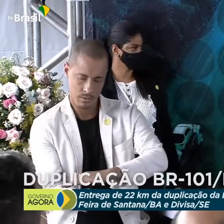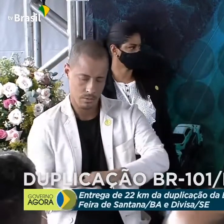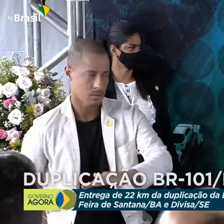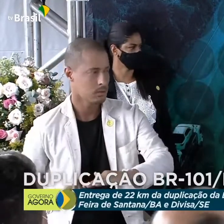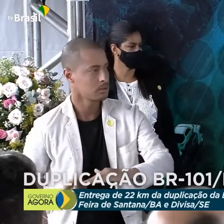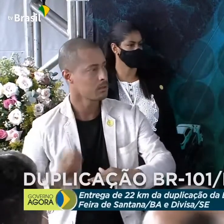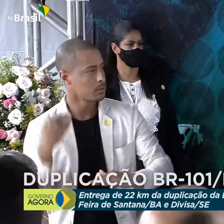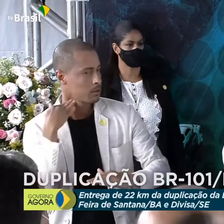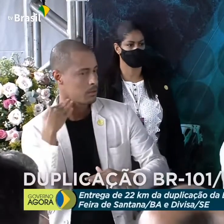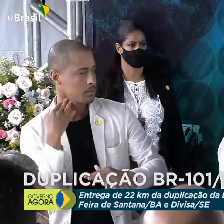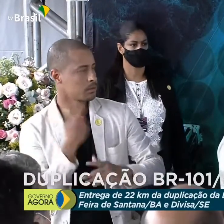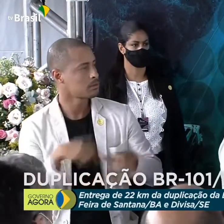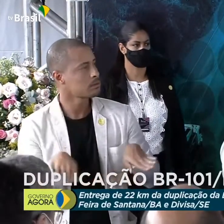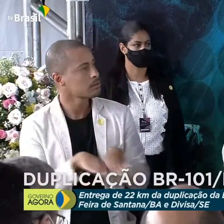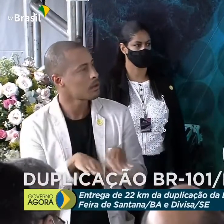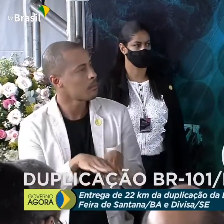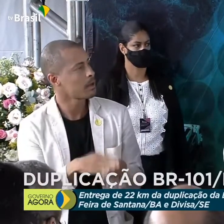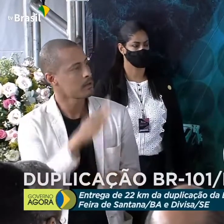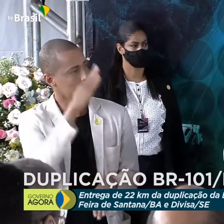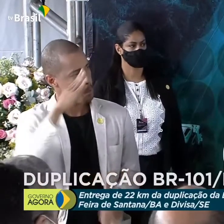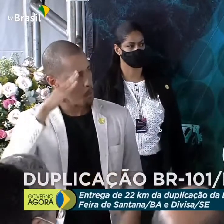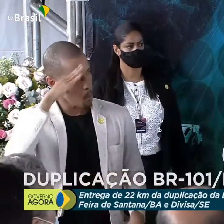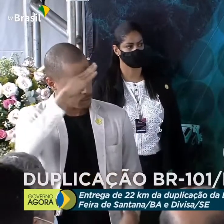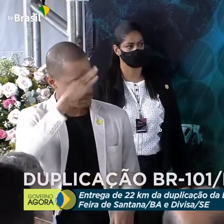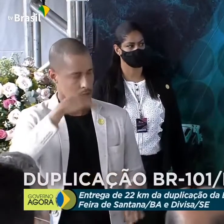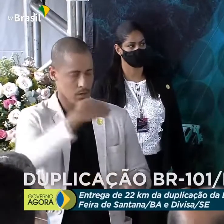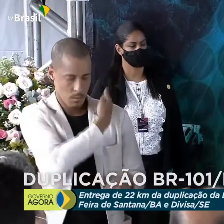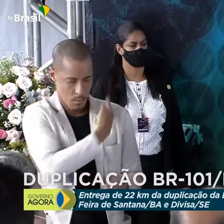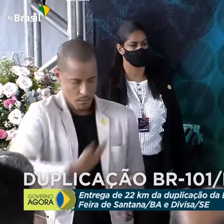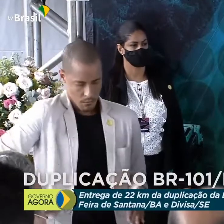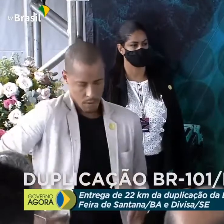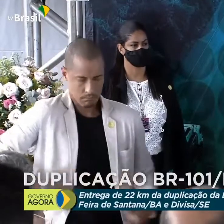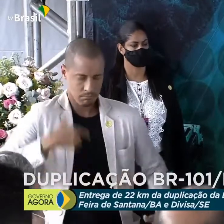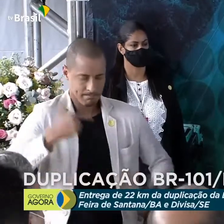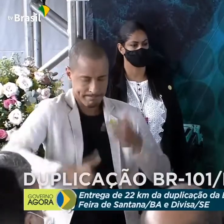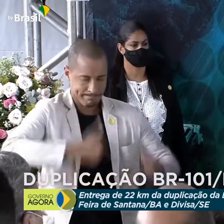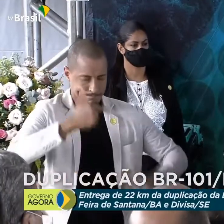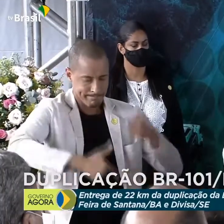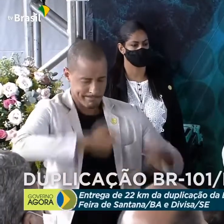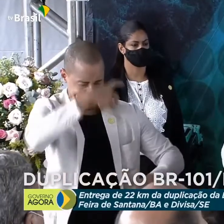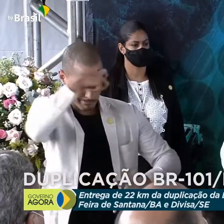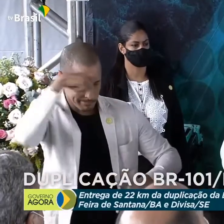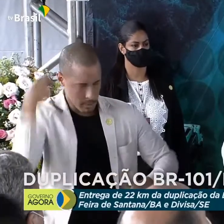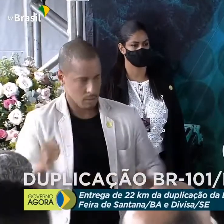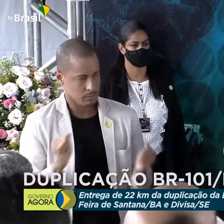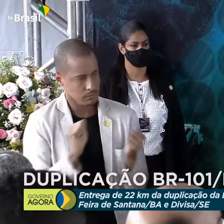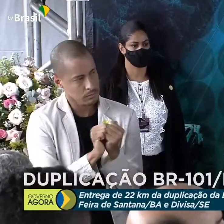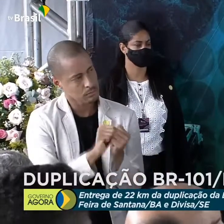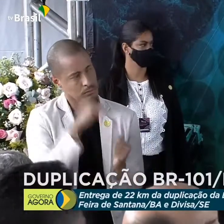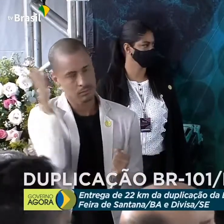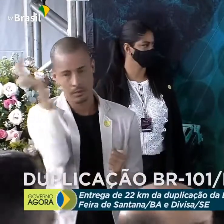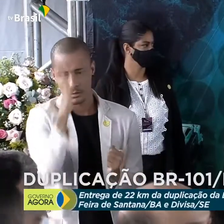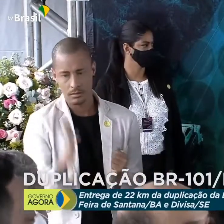forma que o governo Bolsonaro tem feito a sua parte, para estar junto daquele brasileiro que mais precisa.